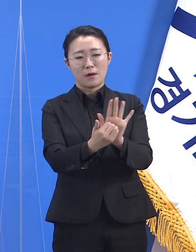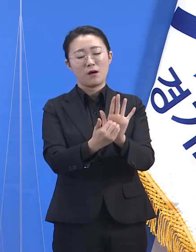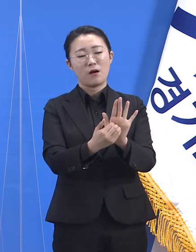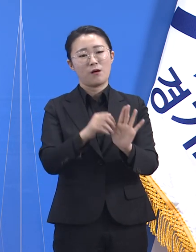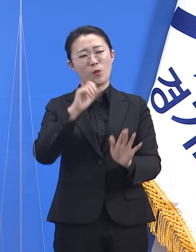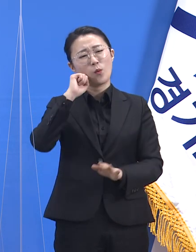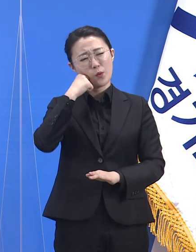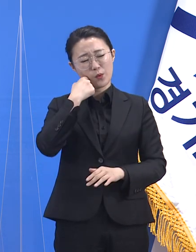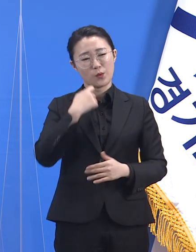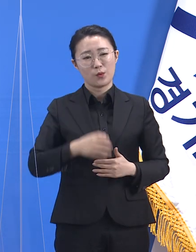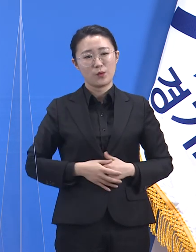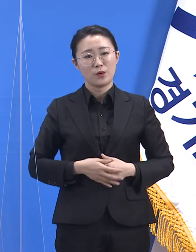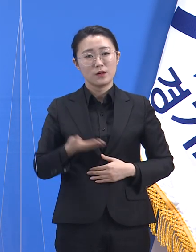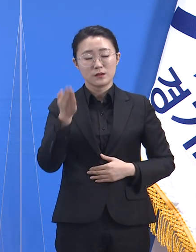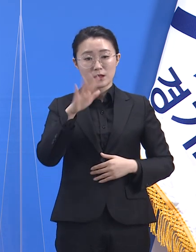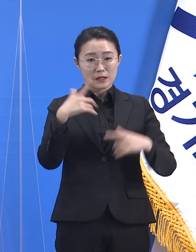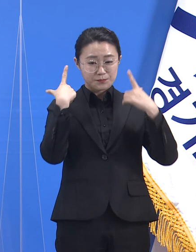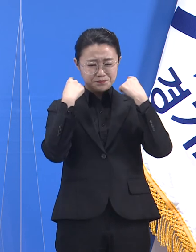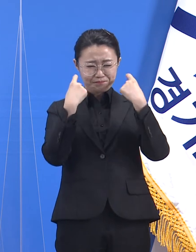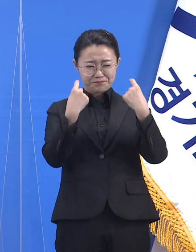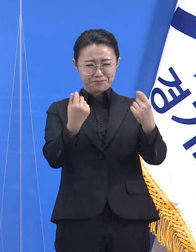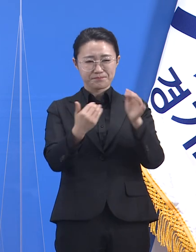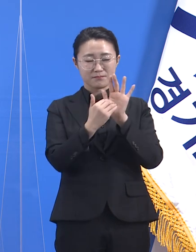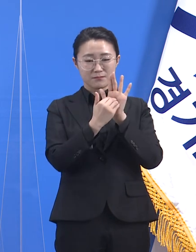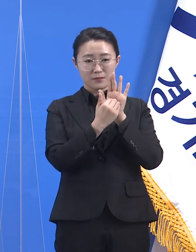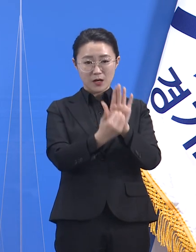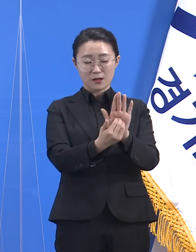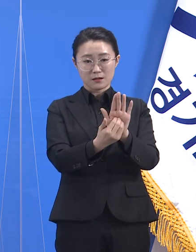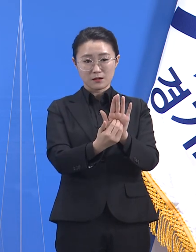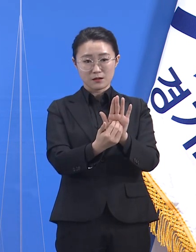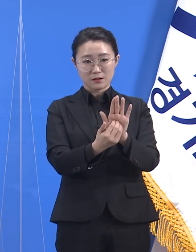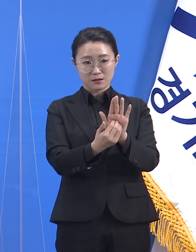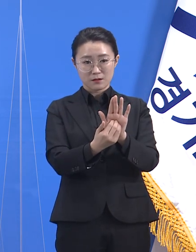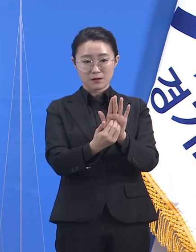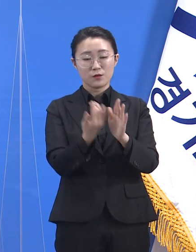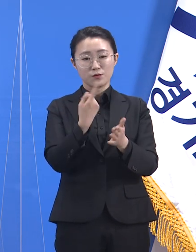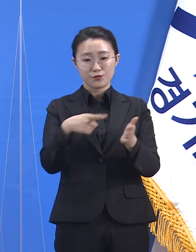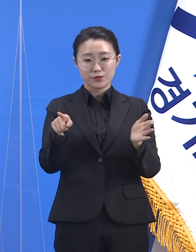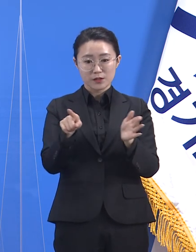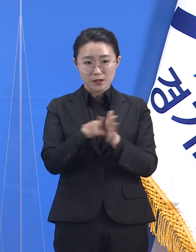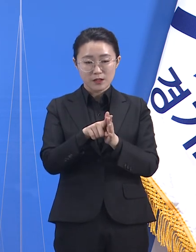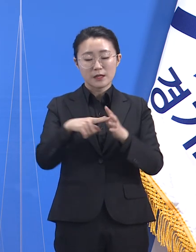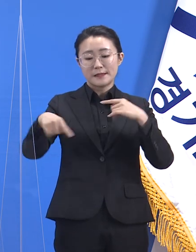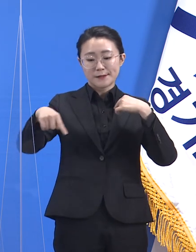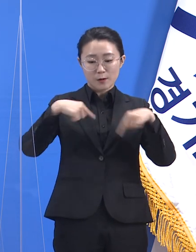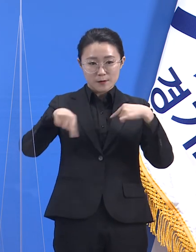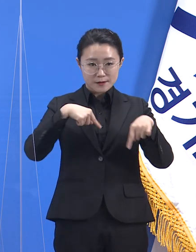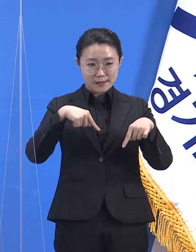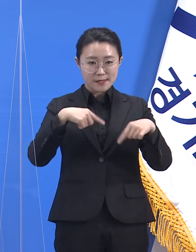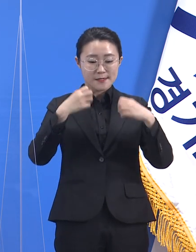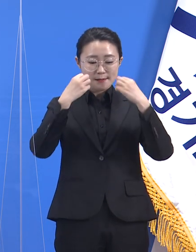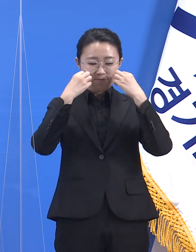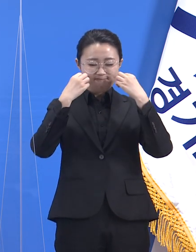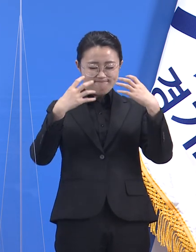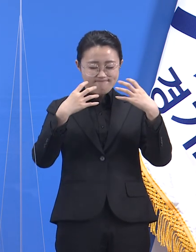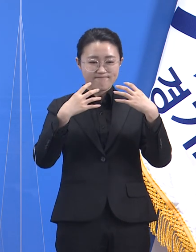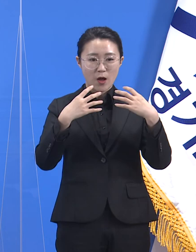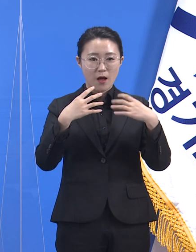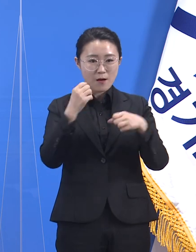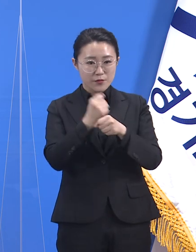지속가능한 방역이라는 화두 속에서 꾸준히 바른 정책을 마련하고 진실하게 소통하겠습니다.